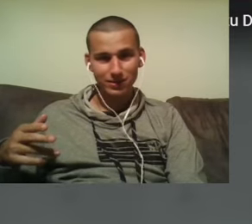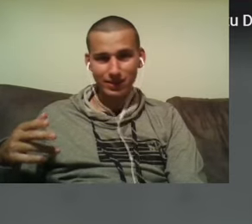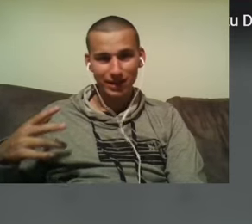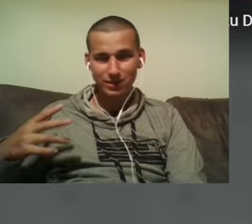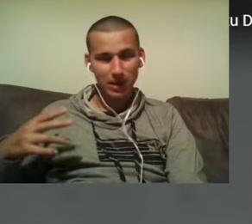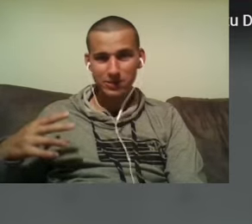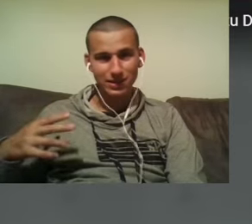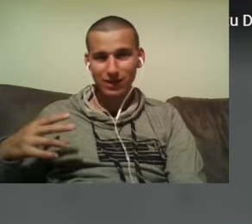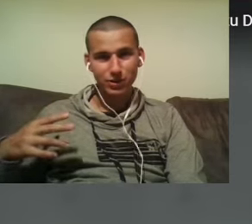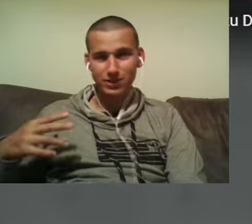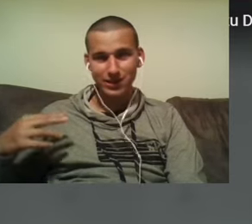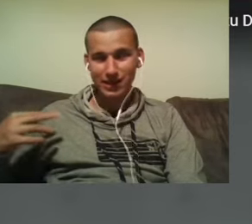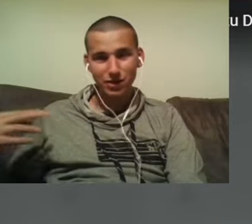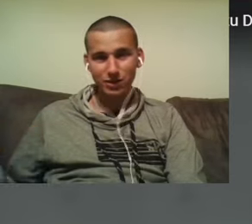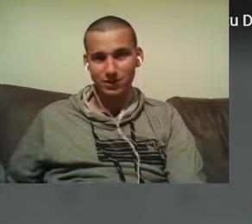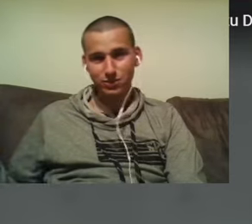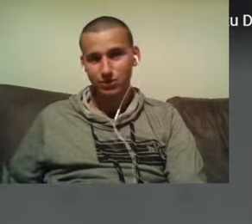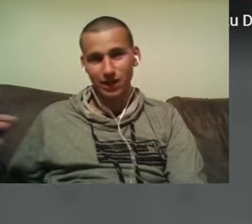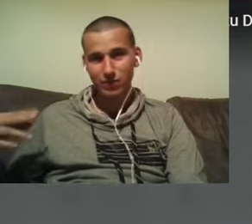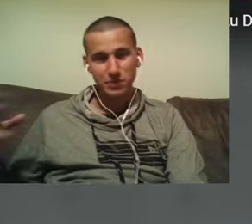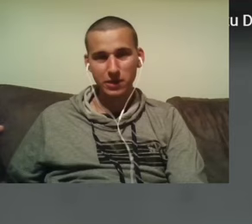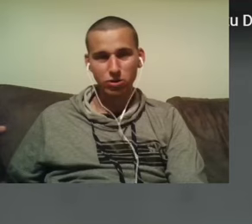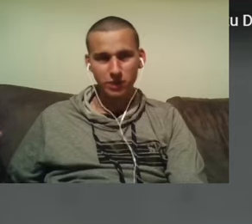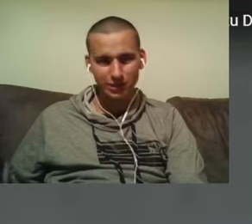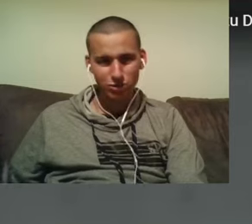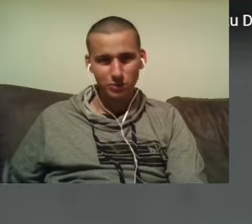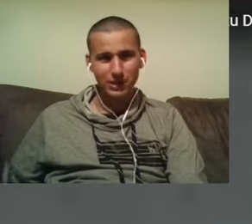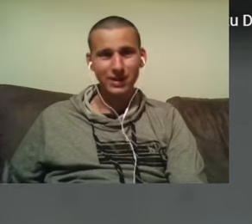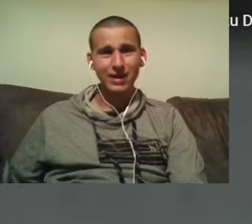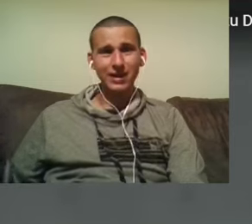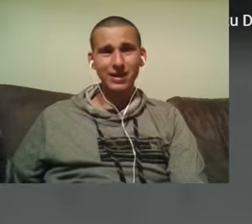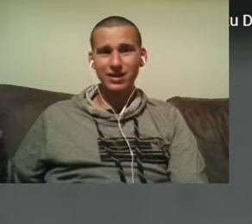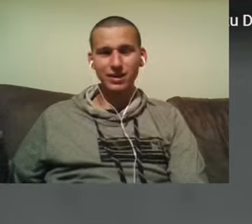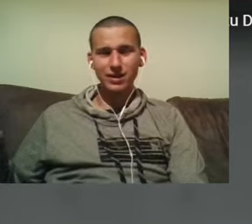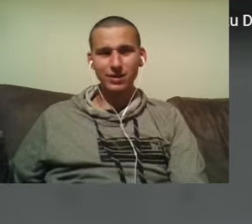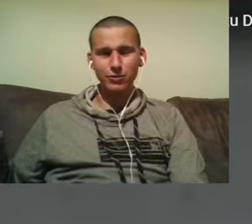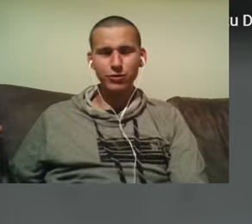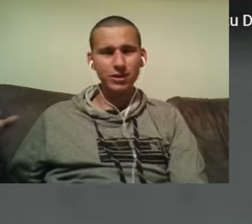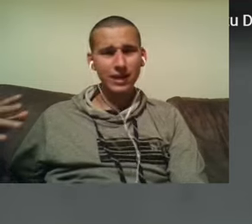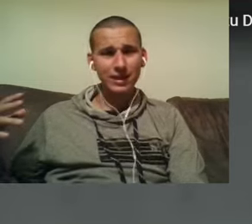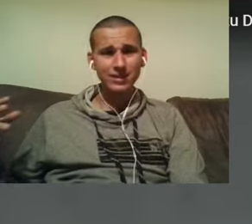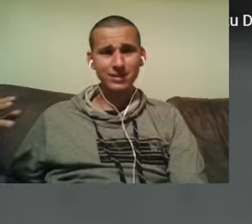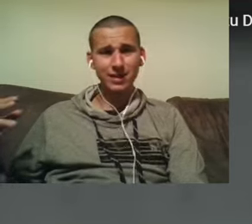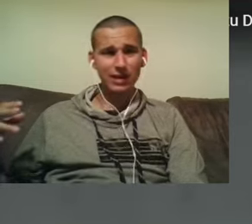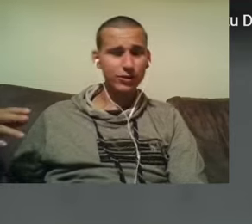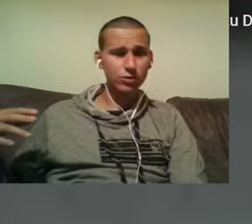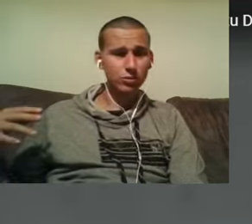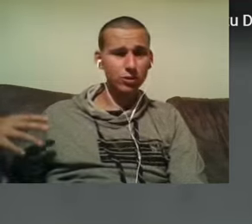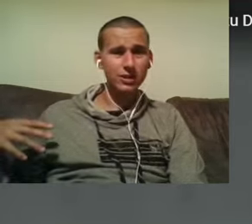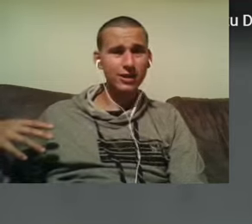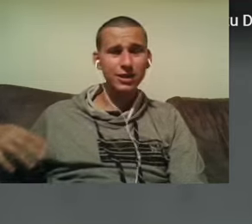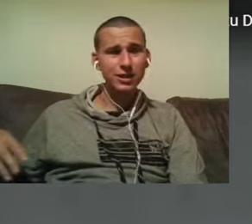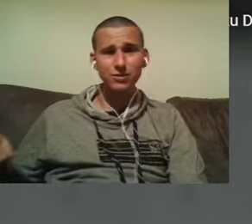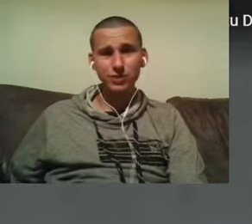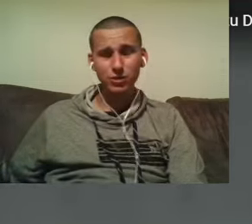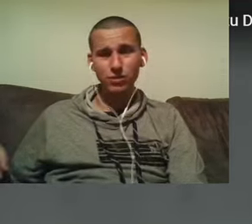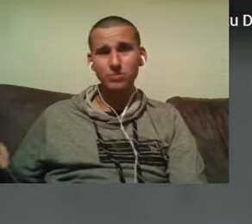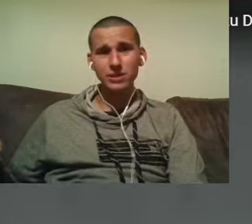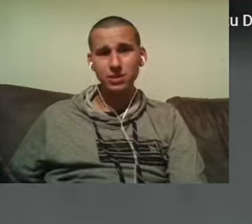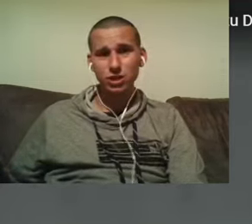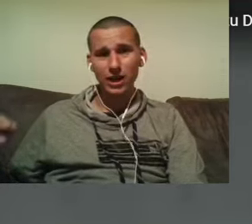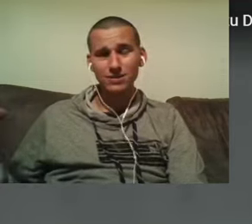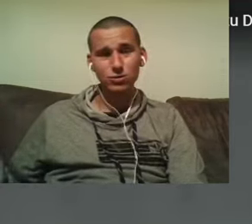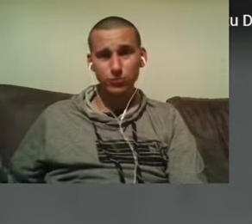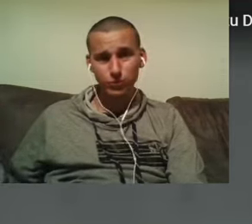also mal abgesehen davon, dass es eh irre ist, so einfach mit dem Atomkrieg zu spielen, für nichts, einfach nur um Russland irgendwie